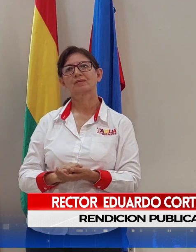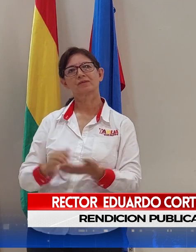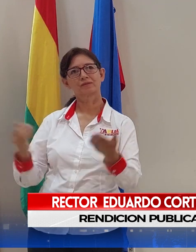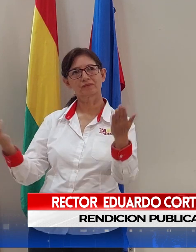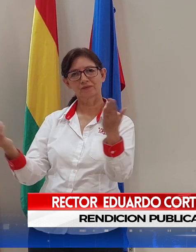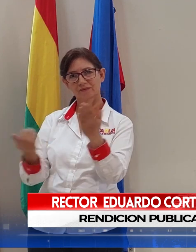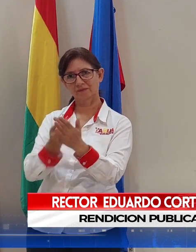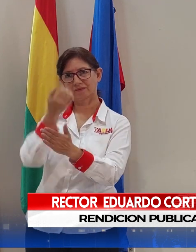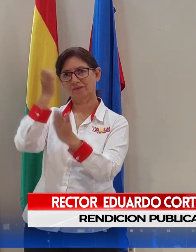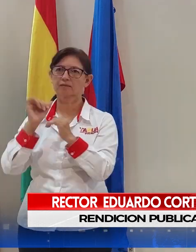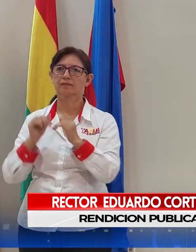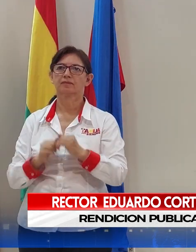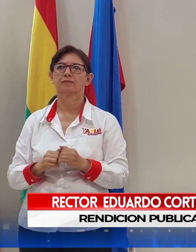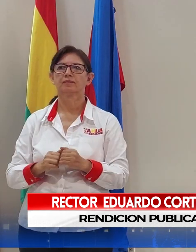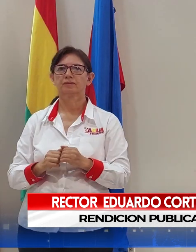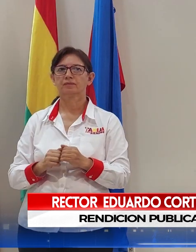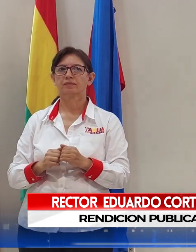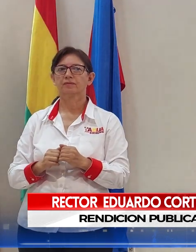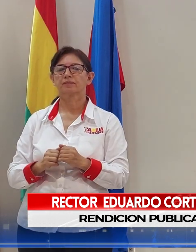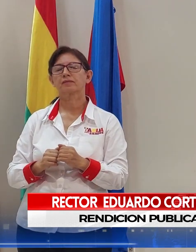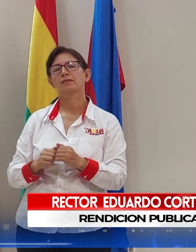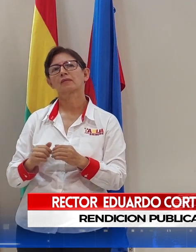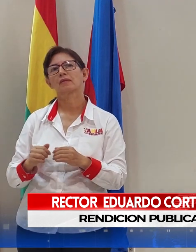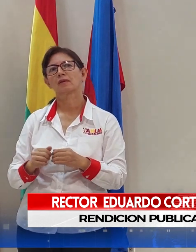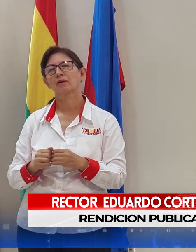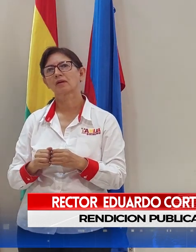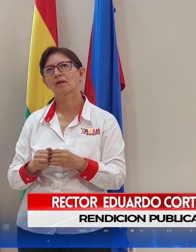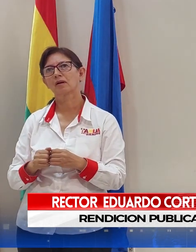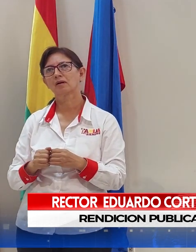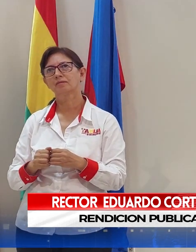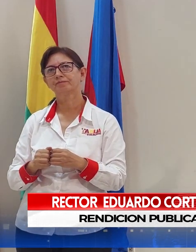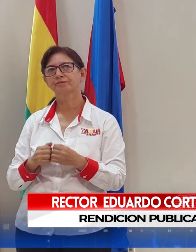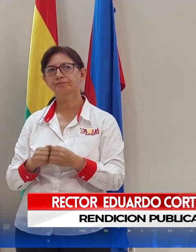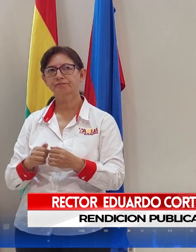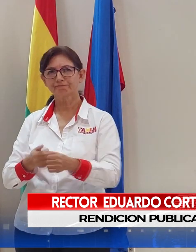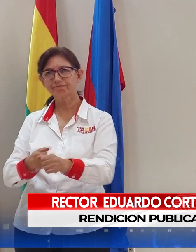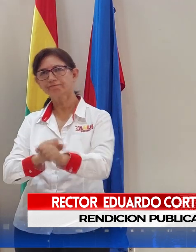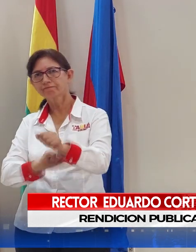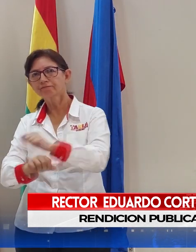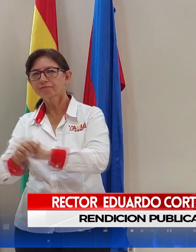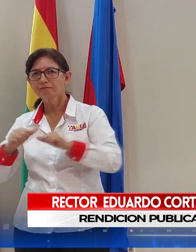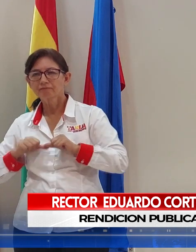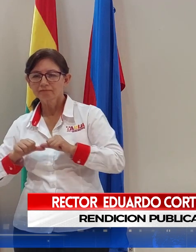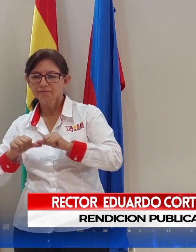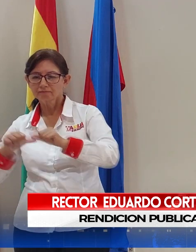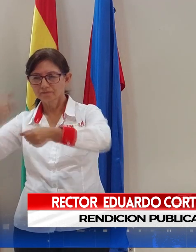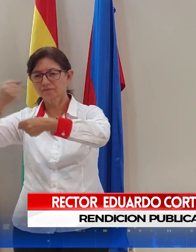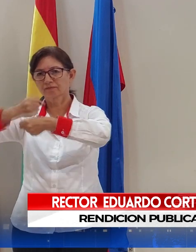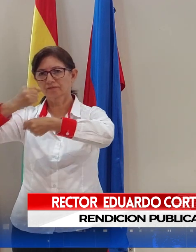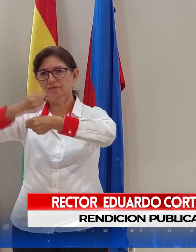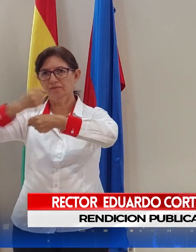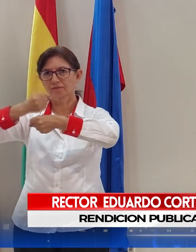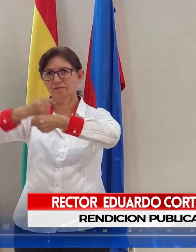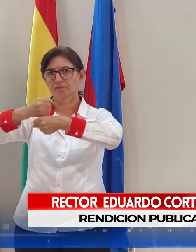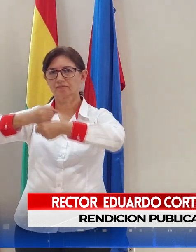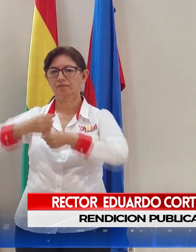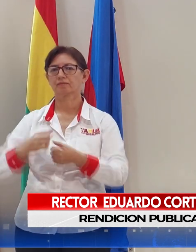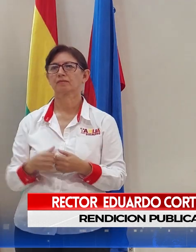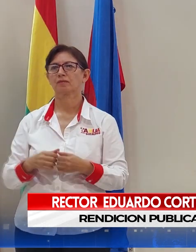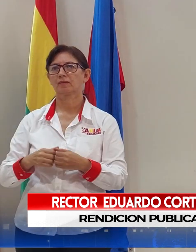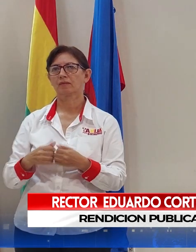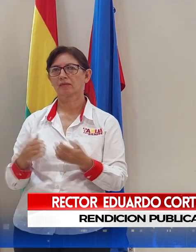nuevo estatuto. Tenemos de reto seguir trabajando en la actualización ya de las estructuras